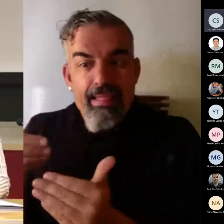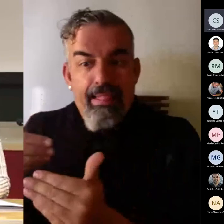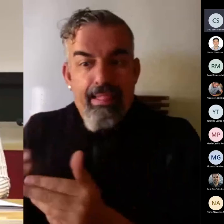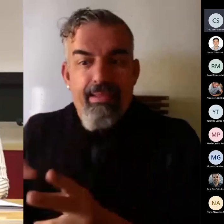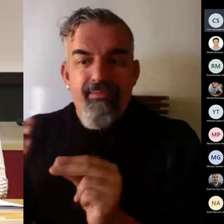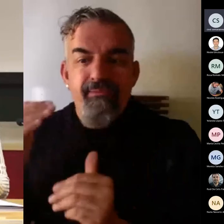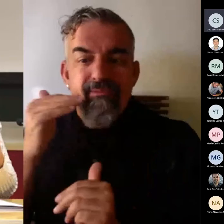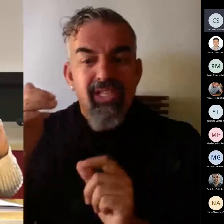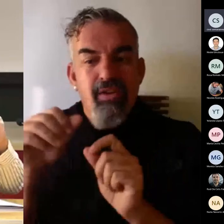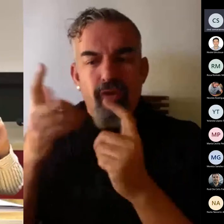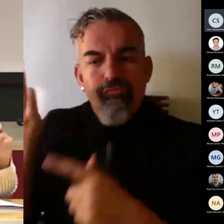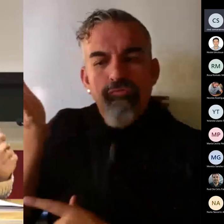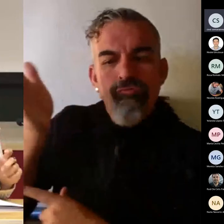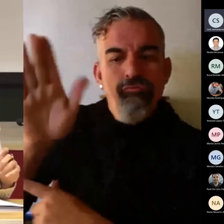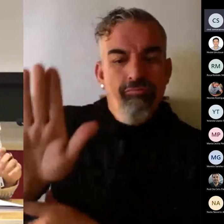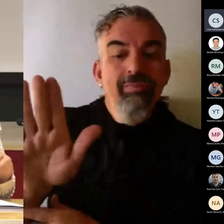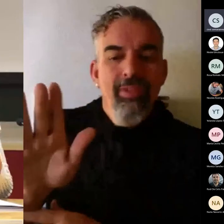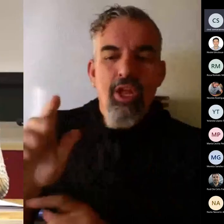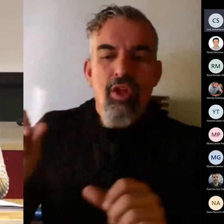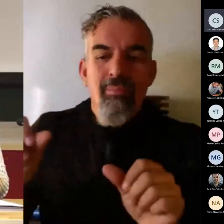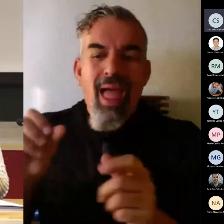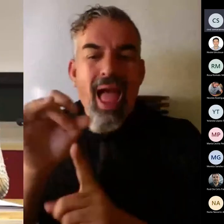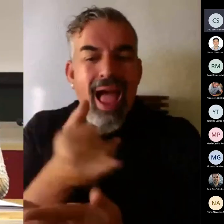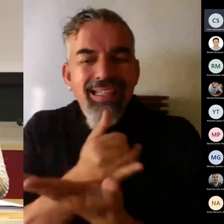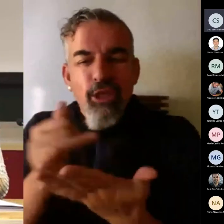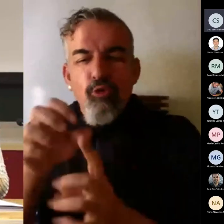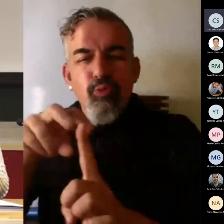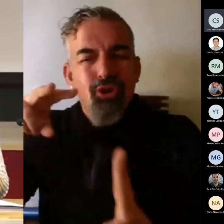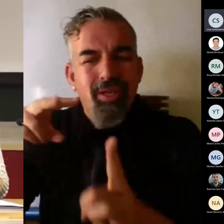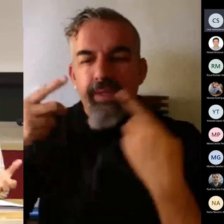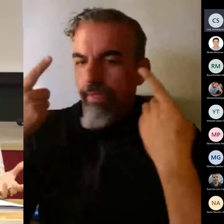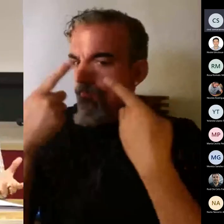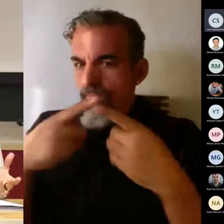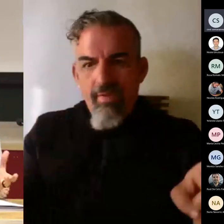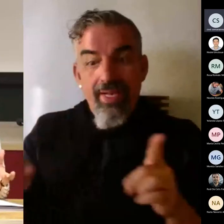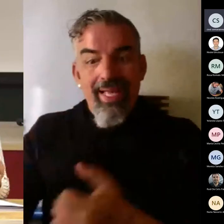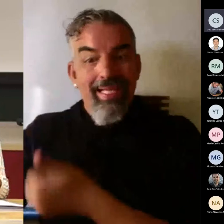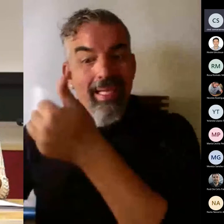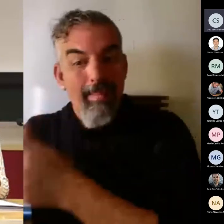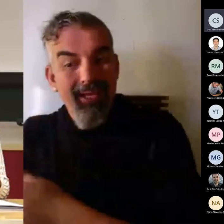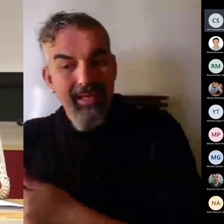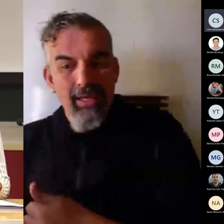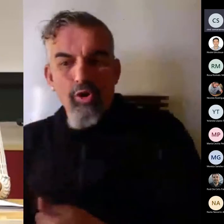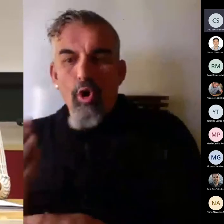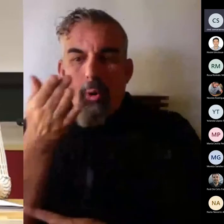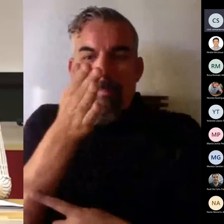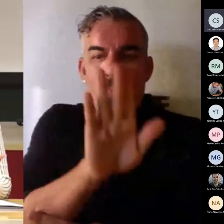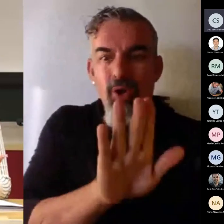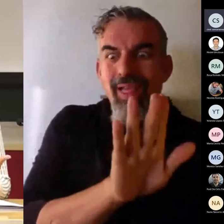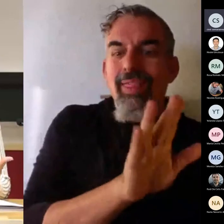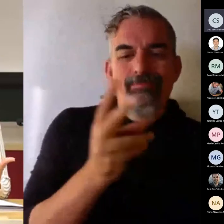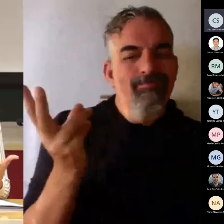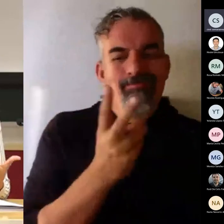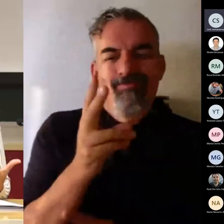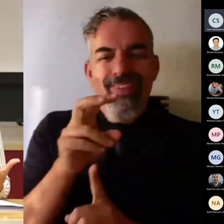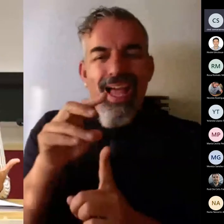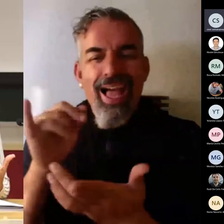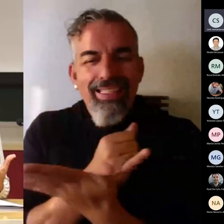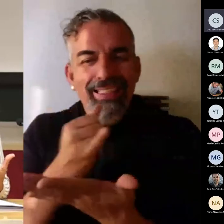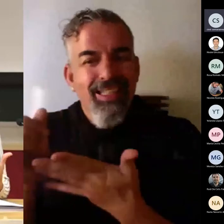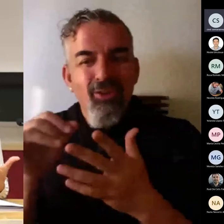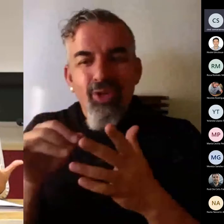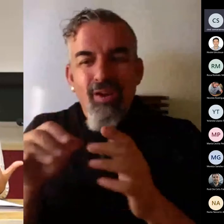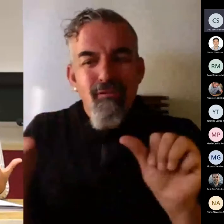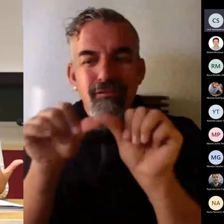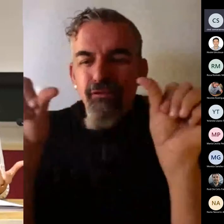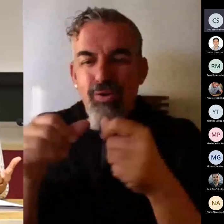oficial. Su forma de enfocar la asignatura, su forma de aprender va a ser completada. Entonces, por eso tiene tanta importancia